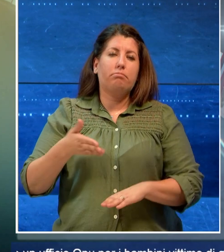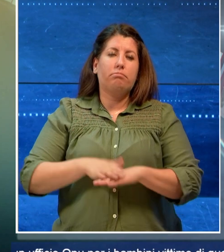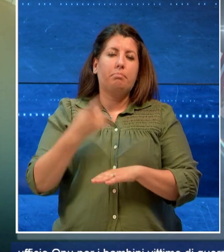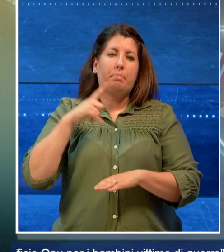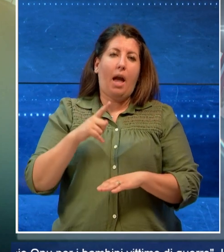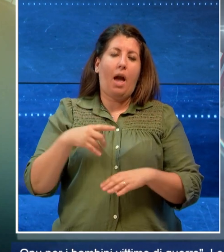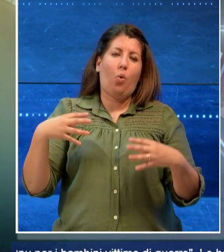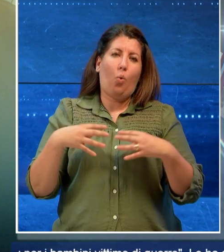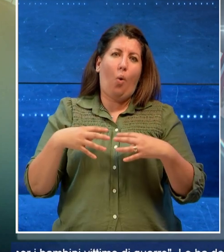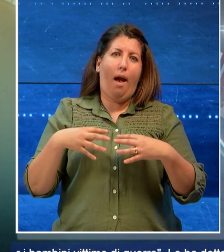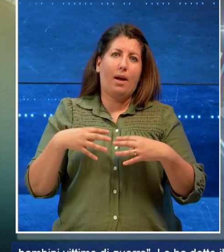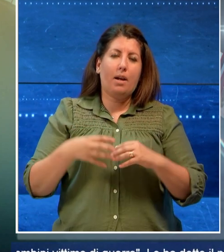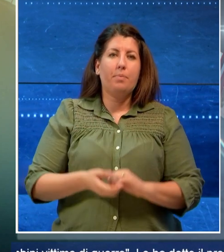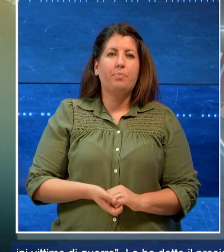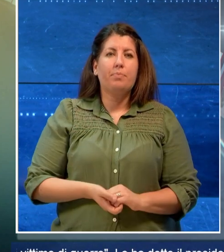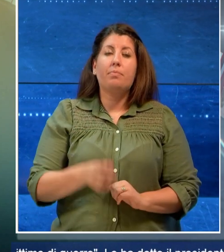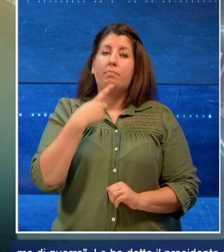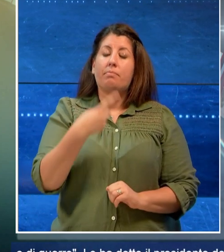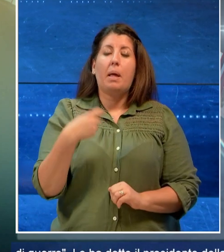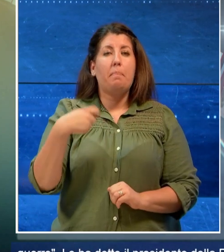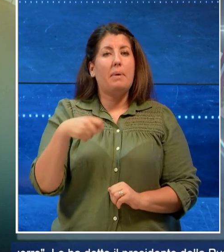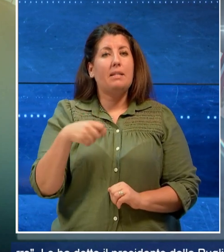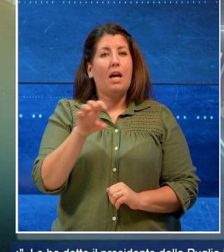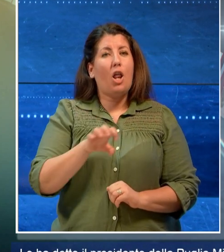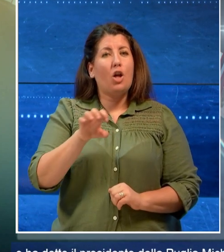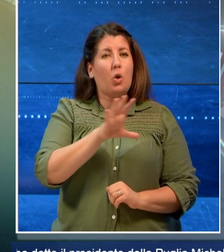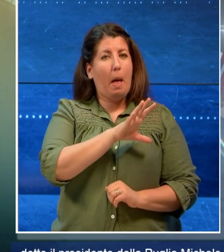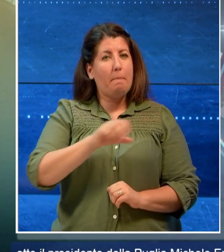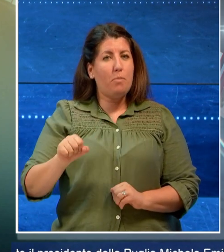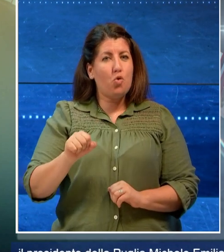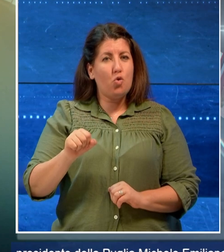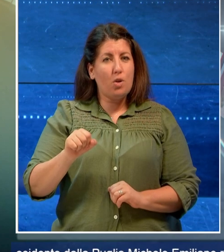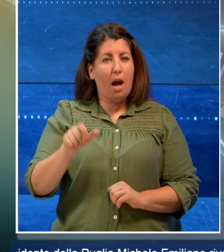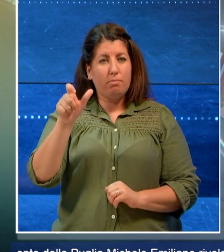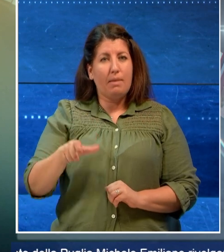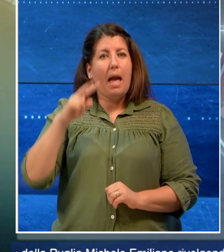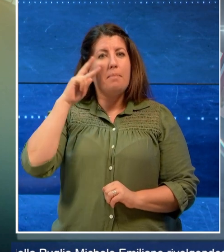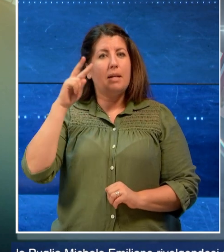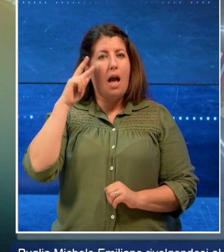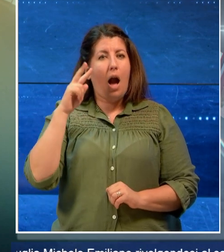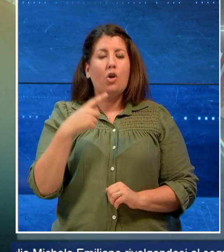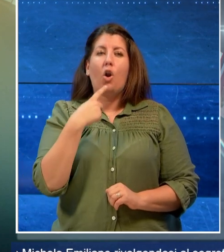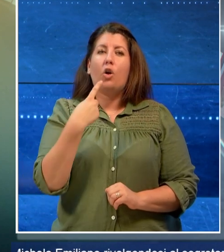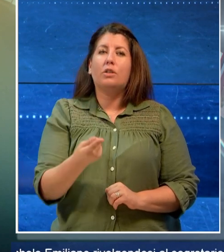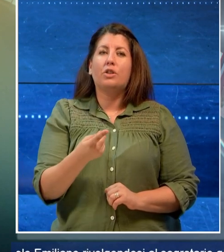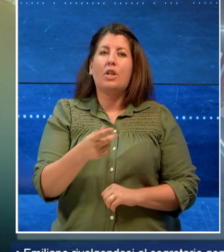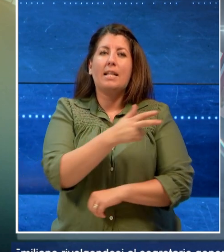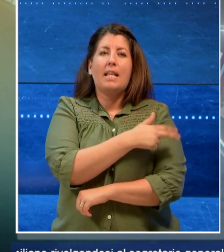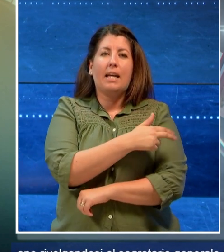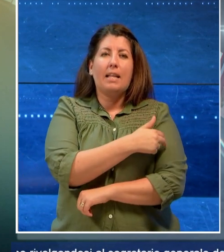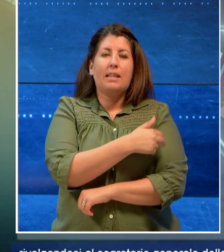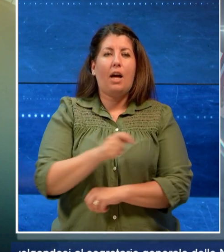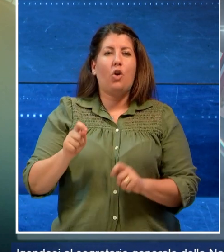dichiarato il presidente della regione Puglia, Michele Emiliano, rivolgendosi al segretario